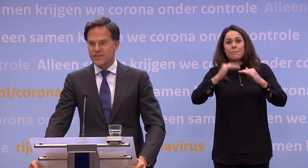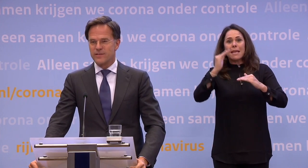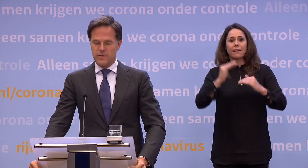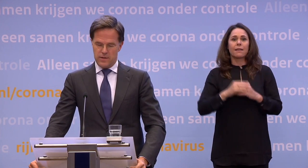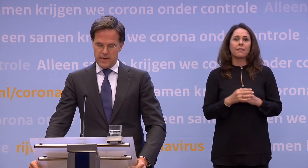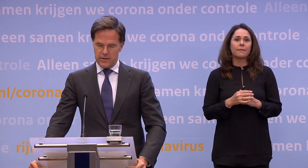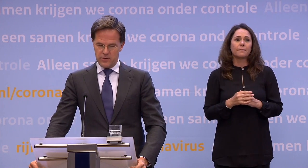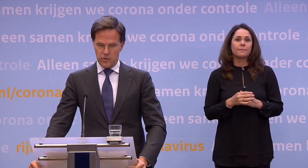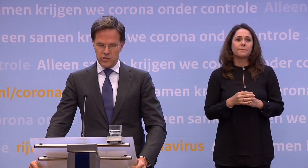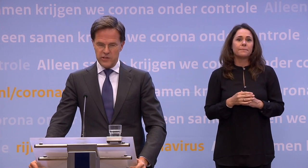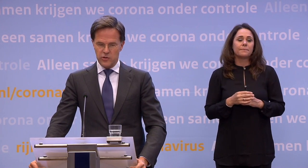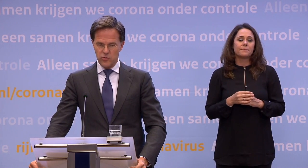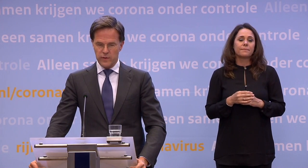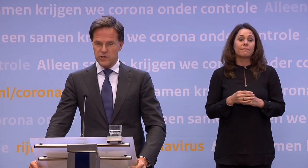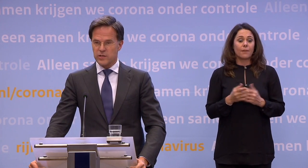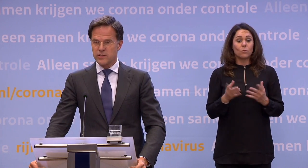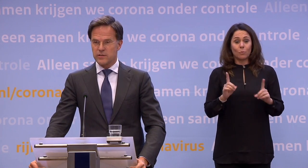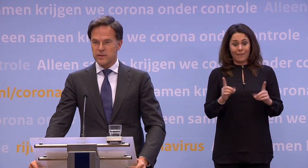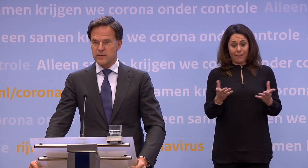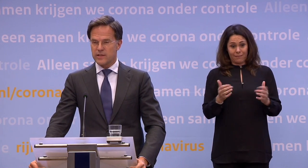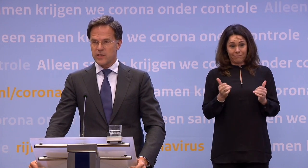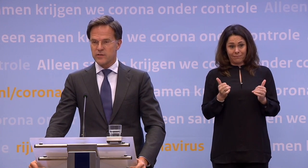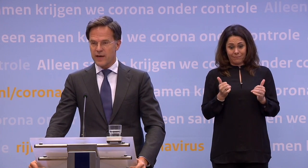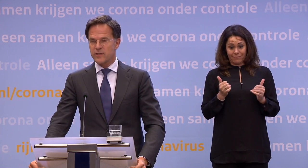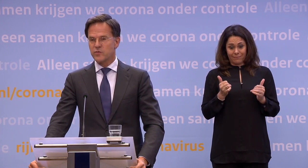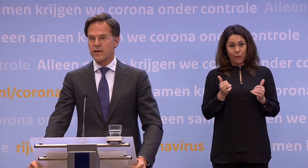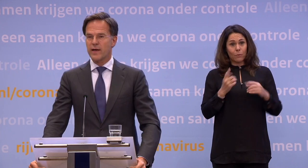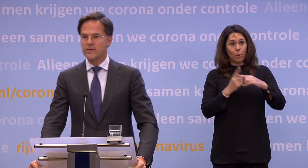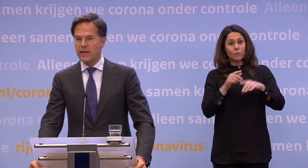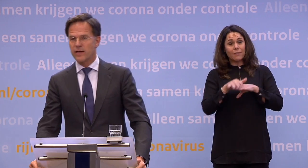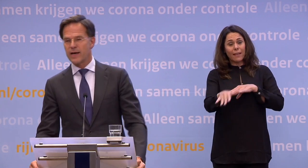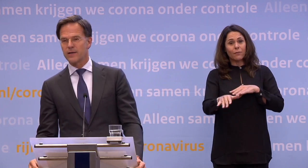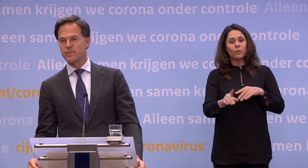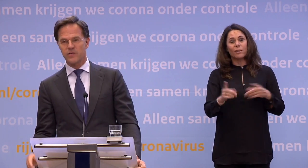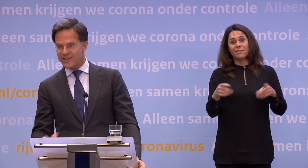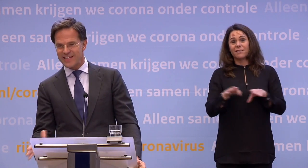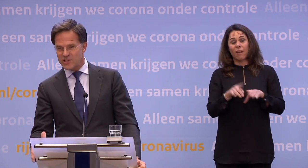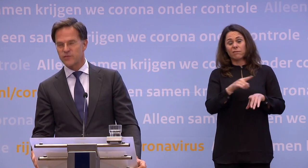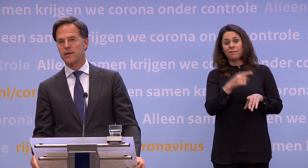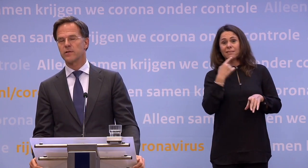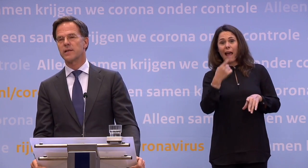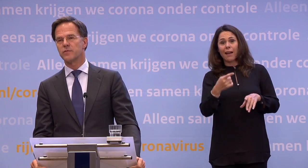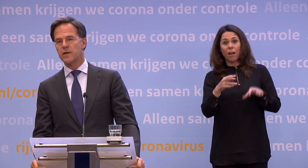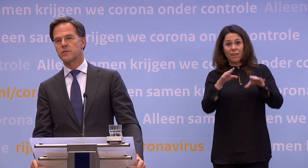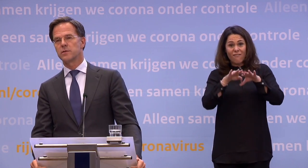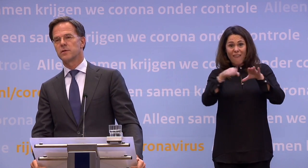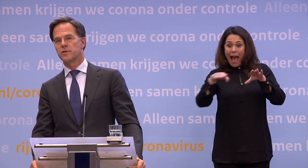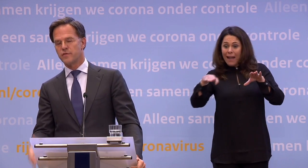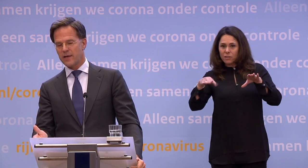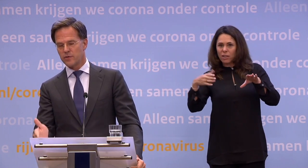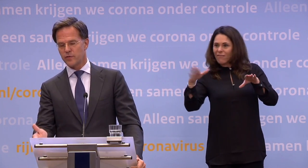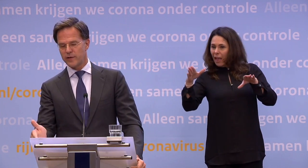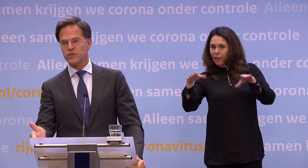het werkt. En het grootste risico nu is dat je inderdaad zegt... water is weg, we gaan de dijk weghalen, maar dat water is niet weg. Dat ligt te wachten,